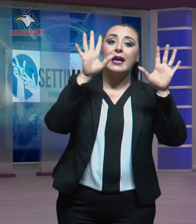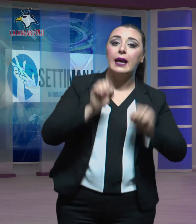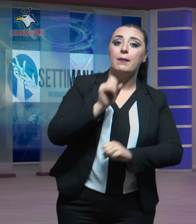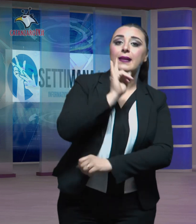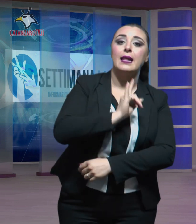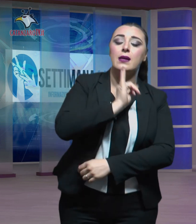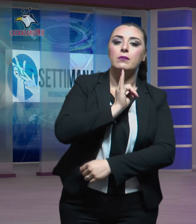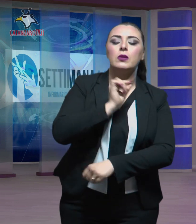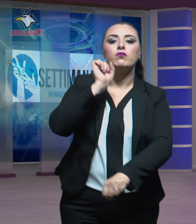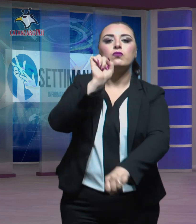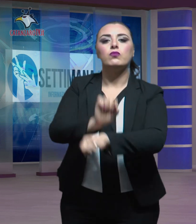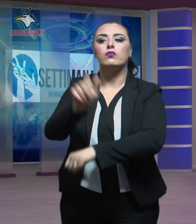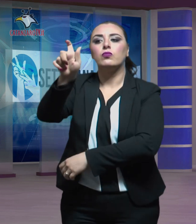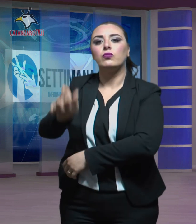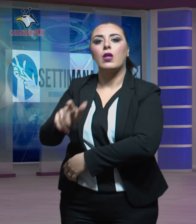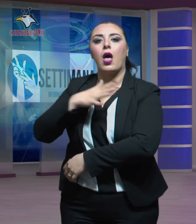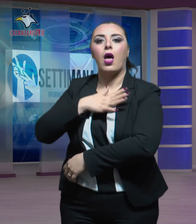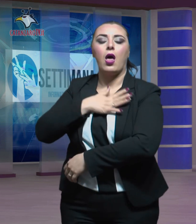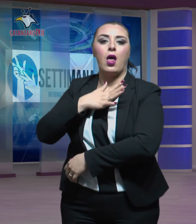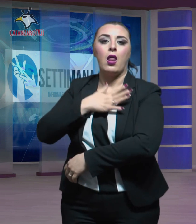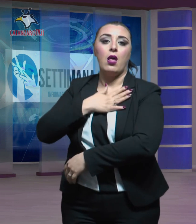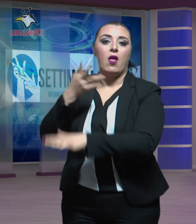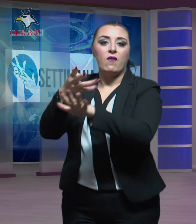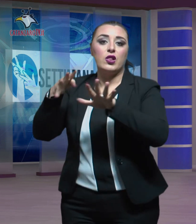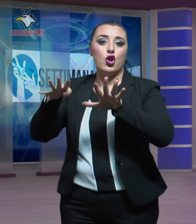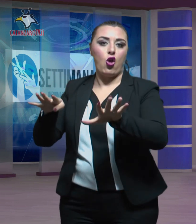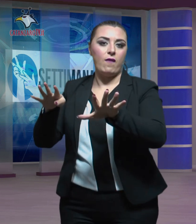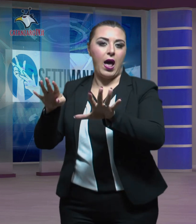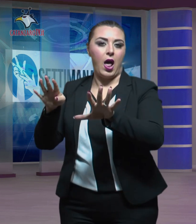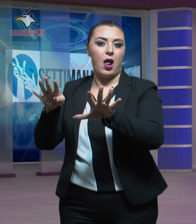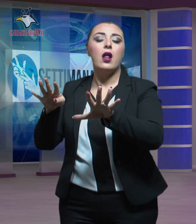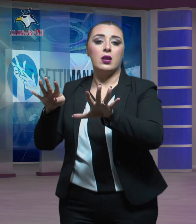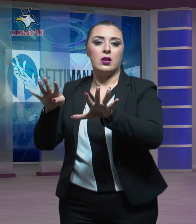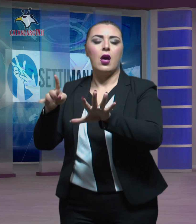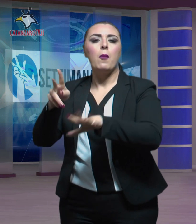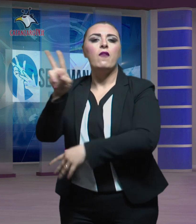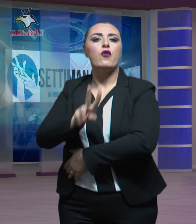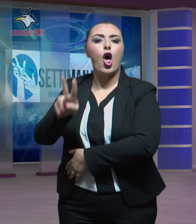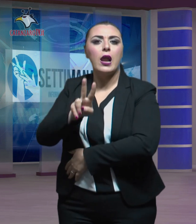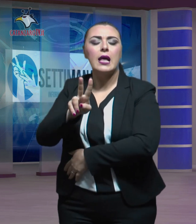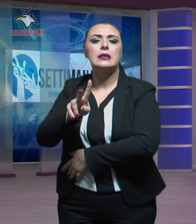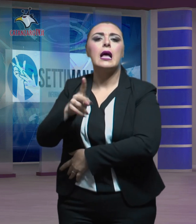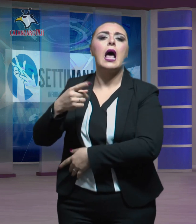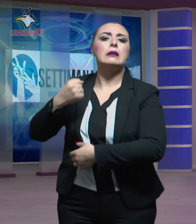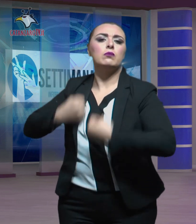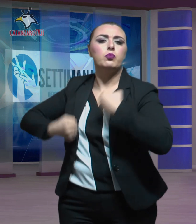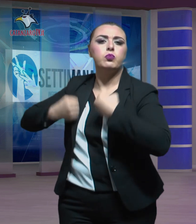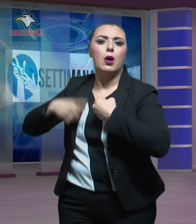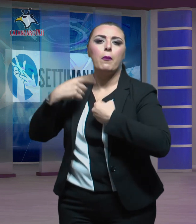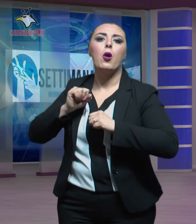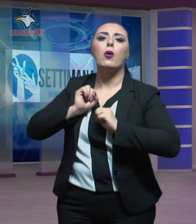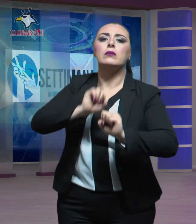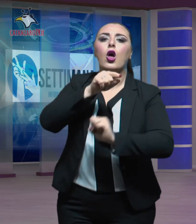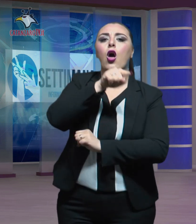Terme hanno arrestato un giovane di 29 anni per violenza e resistenza a